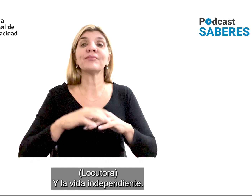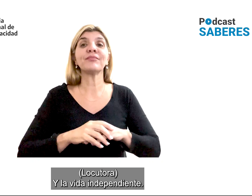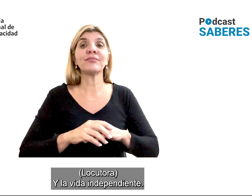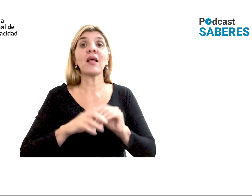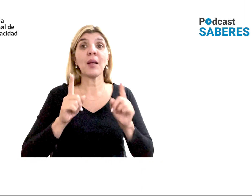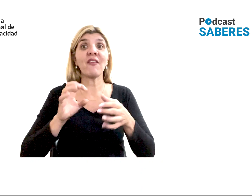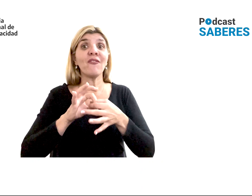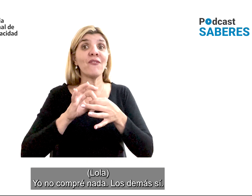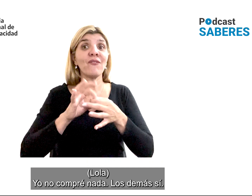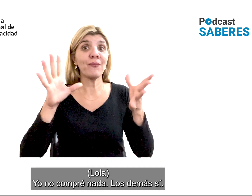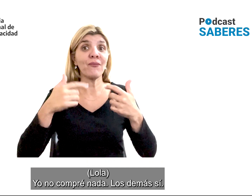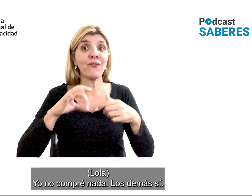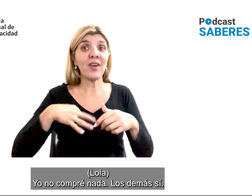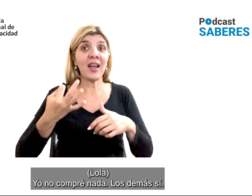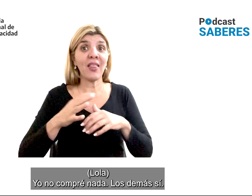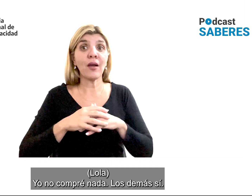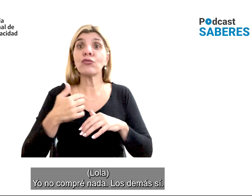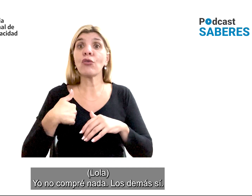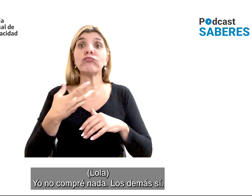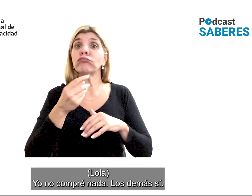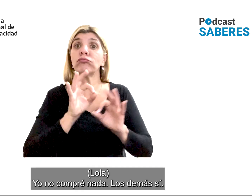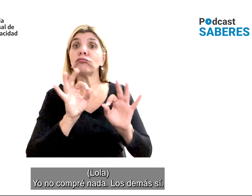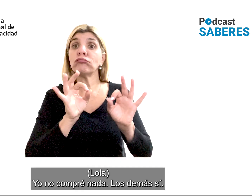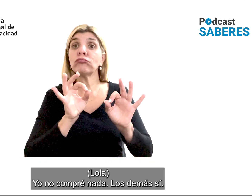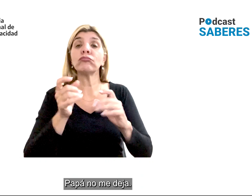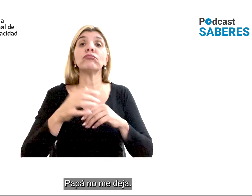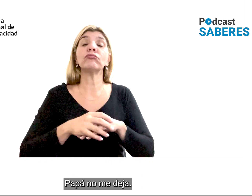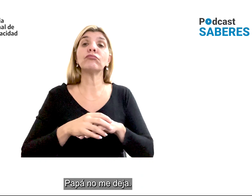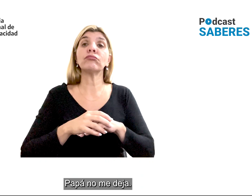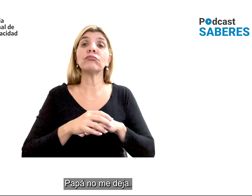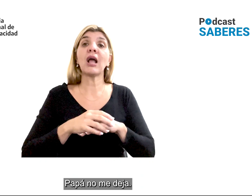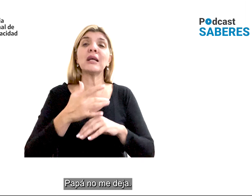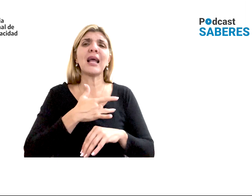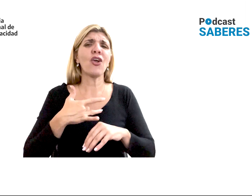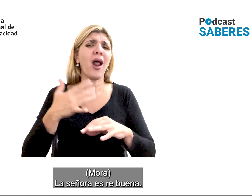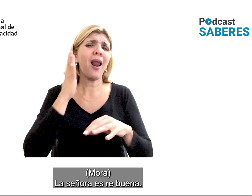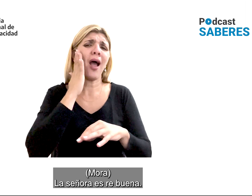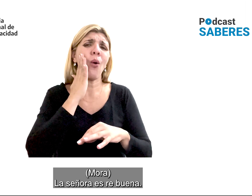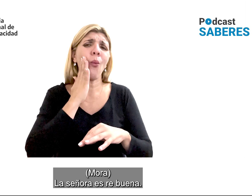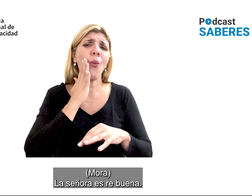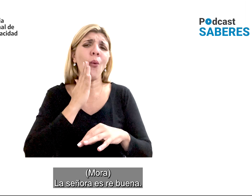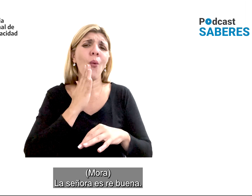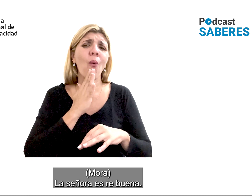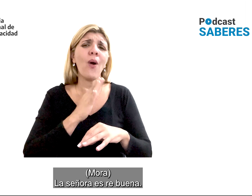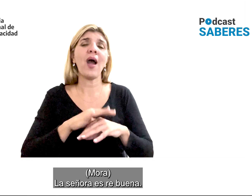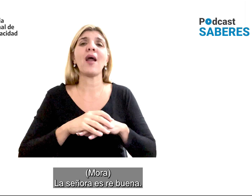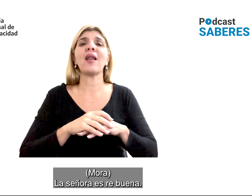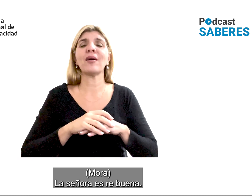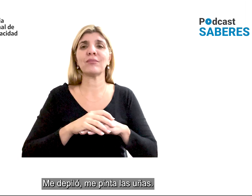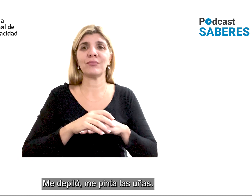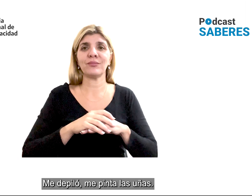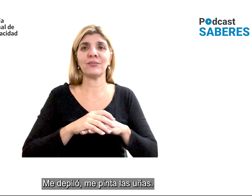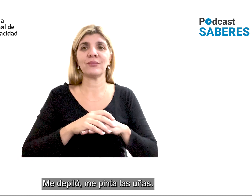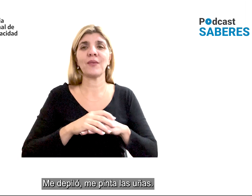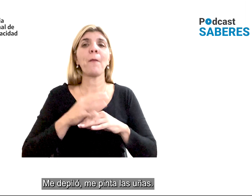independiente. Yo no copié nada. Además, papá no deja, sí. La señora es re buena.